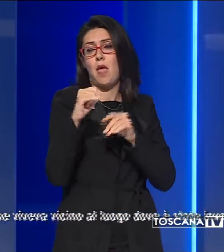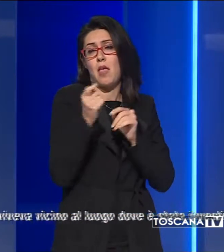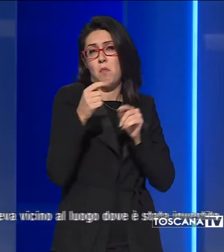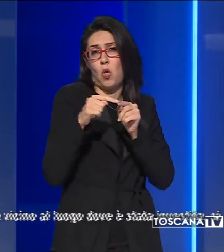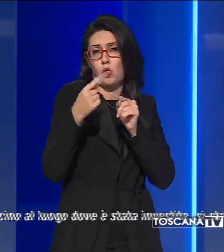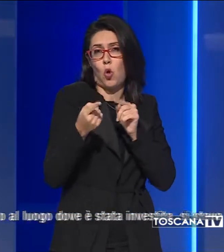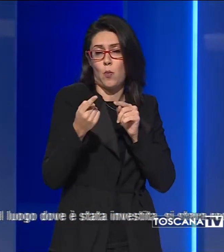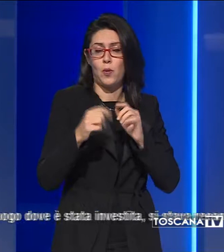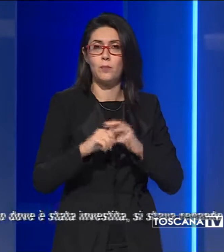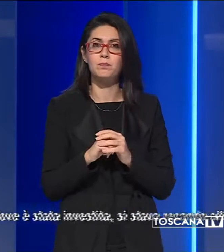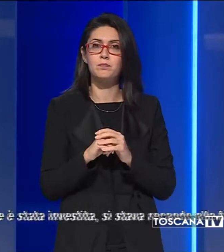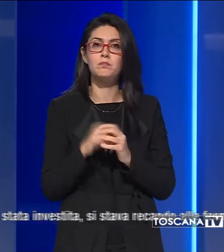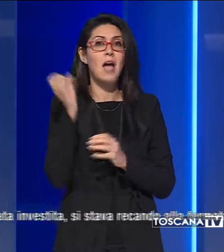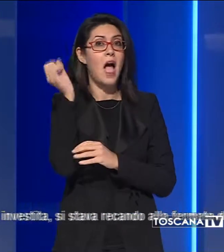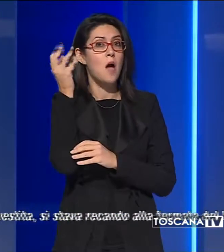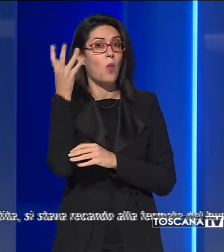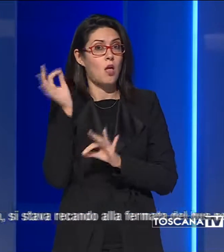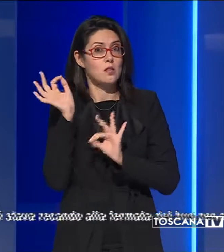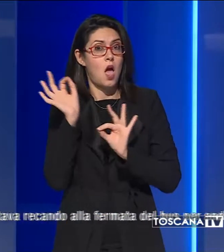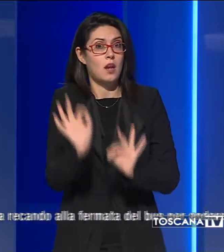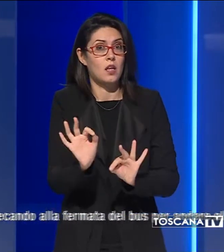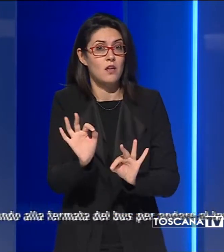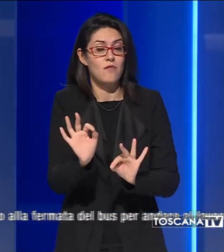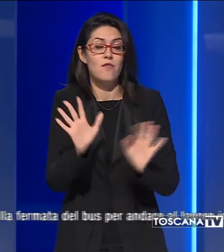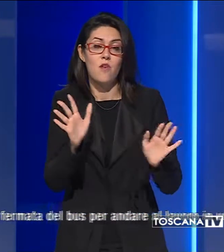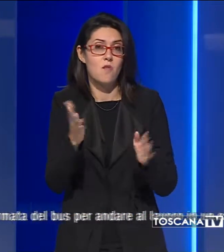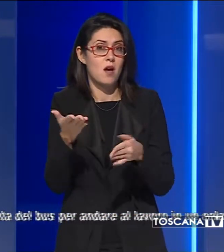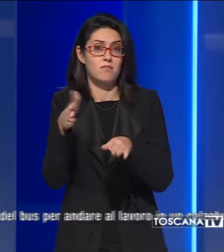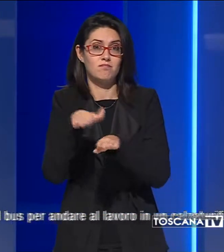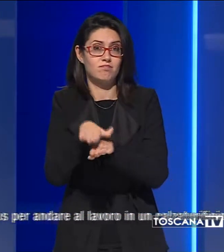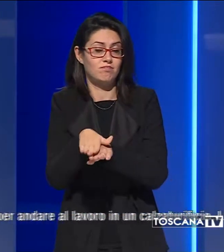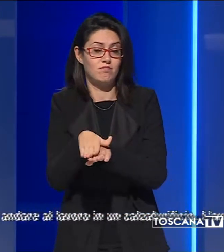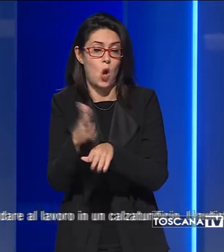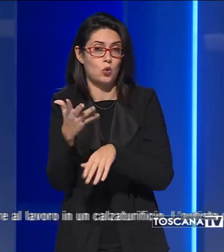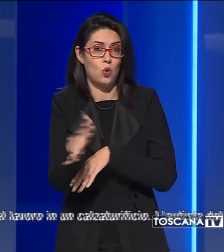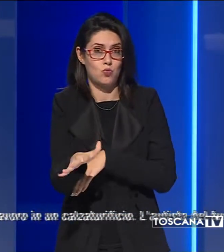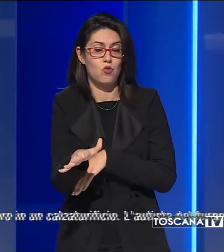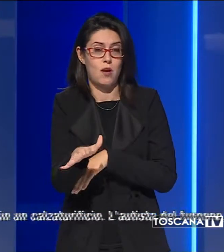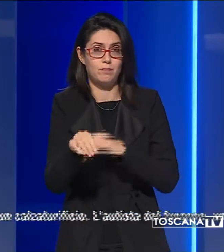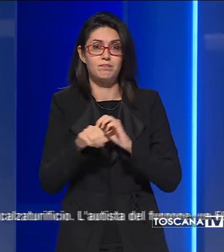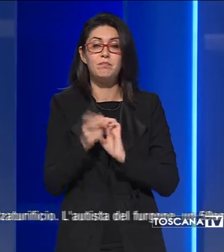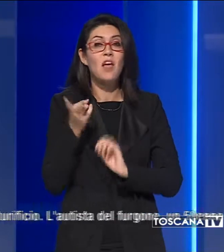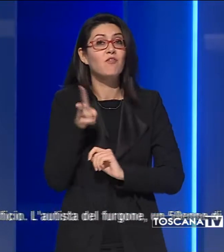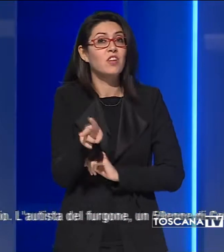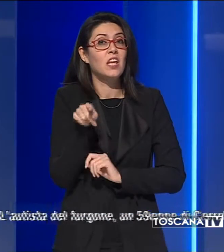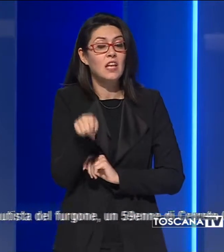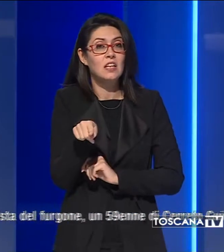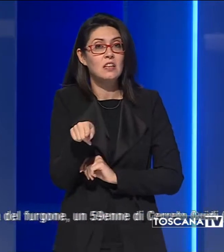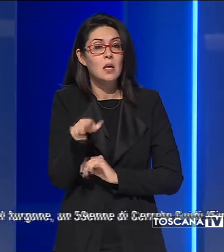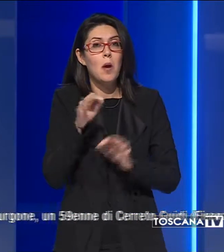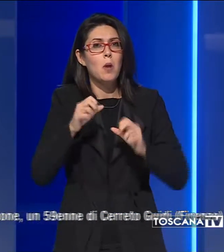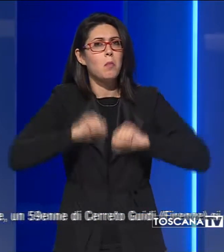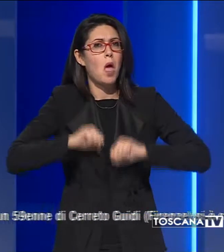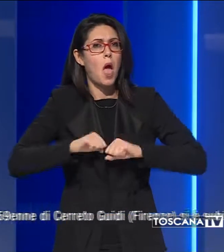All'arrivo dell'ambulanza il quarantenne era già senza vita. La vittima viveva vicino al